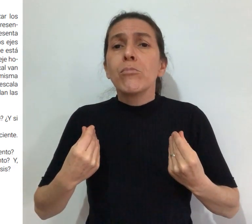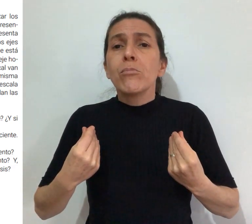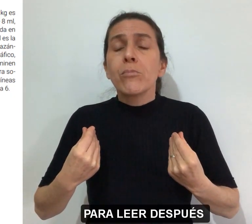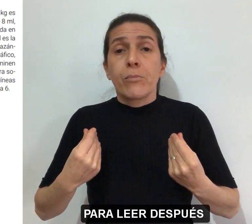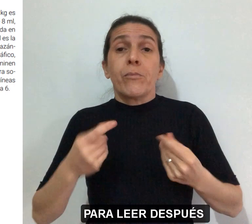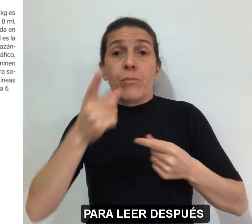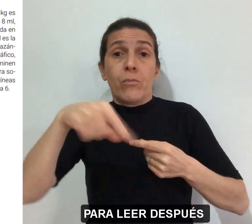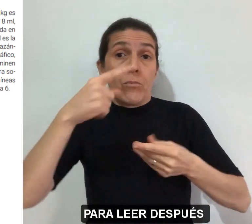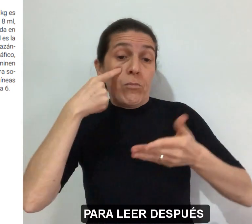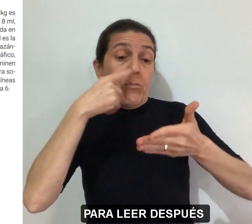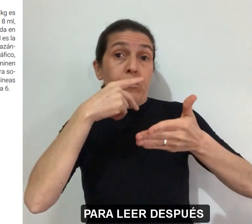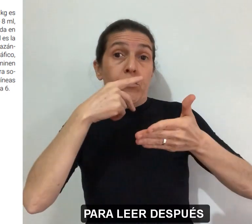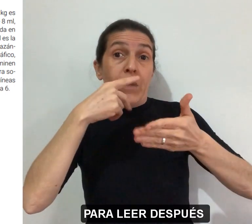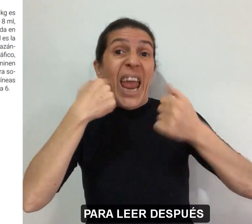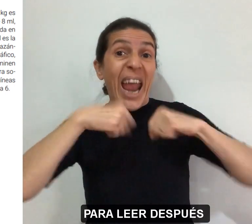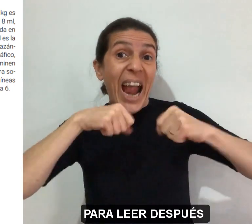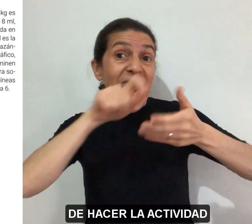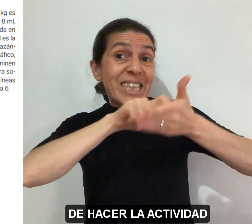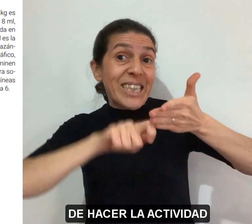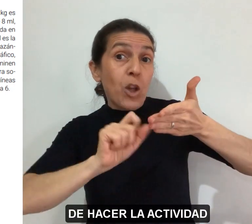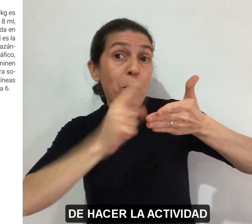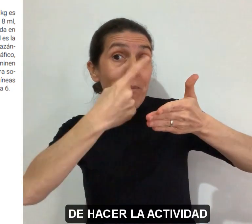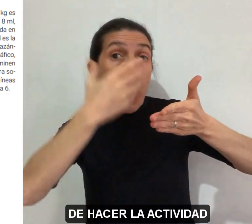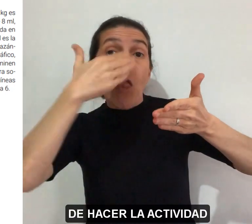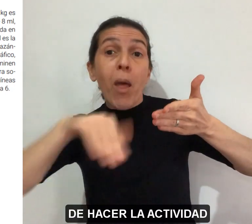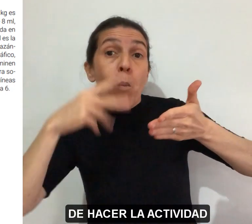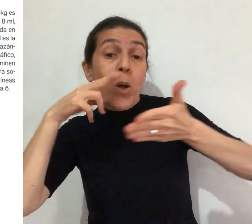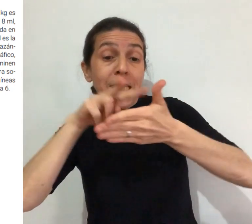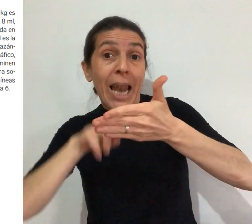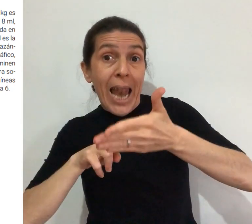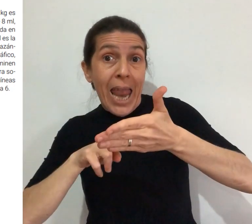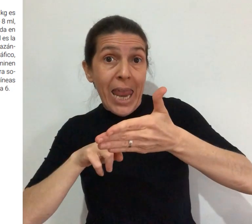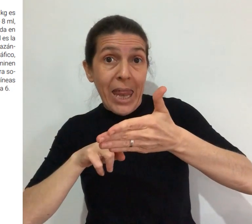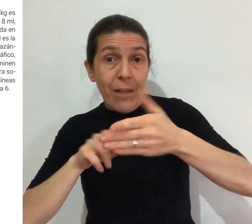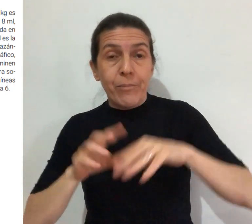Para leer después de hacer la actividad.